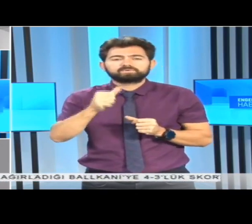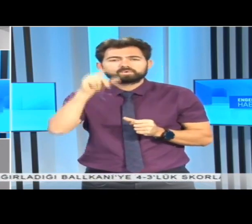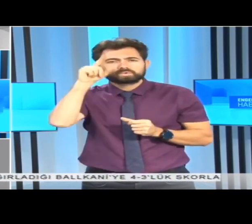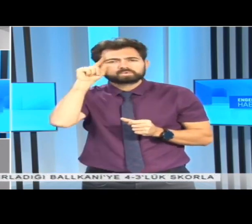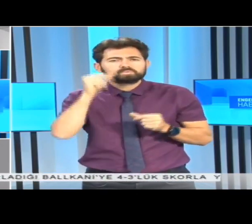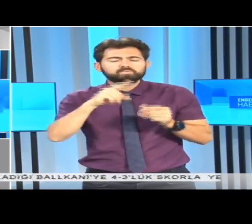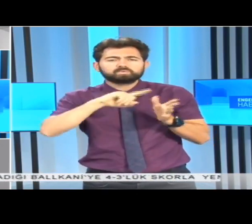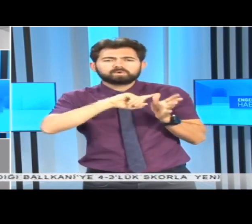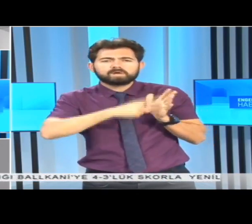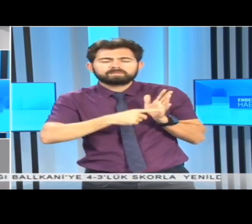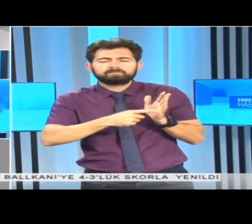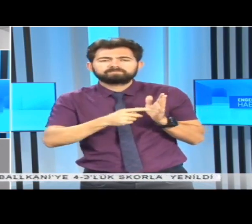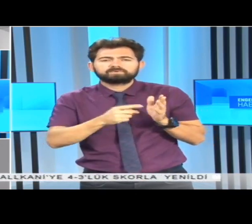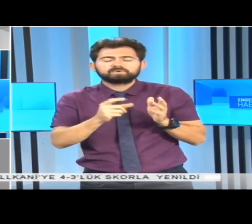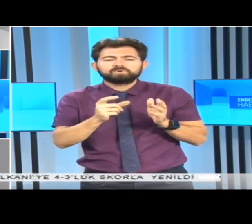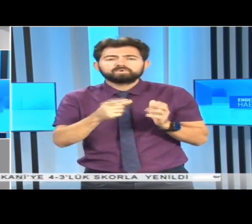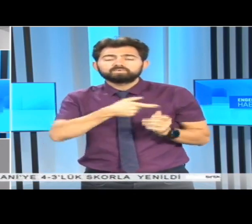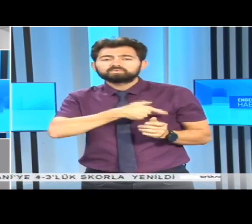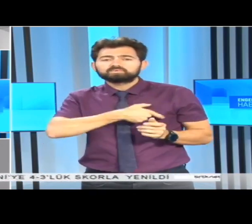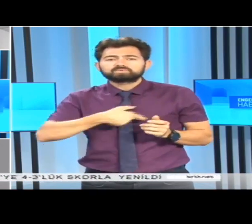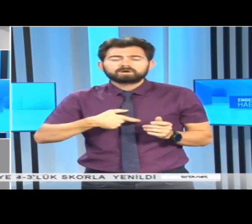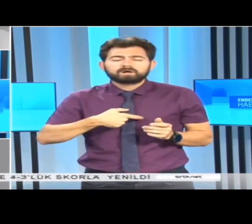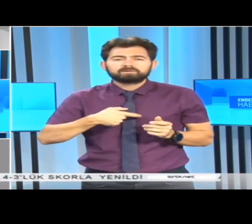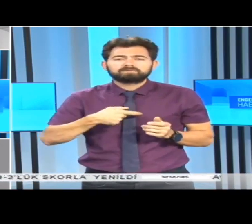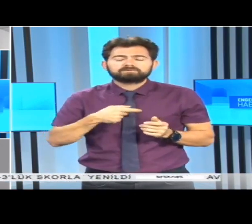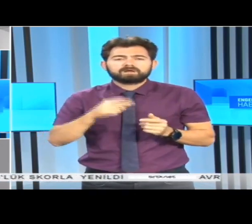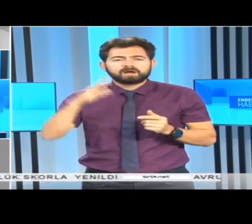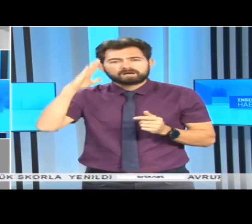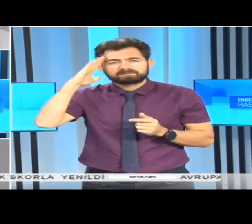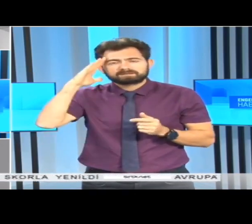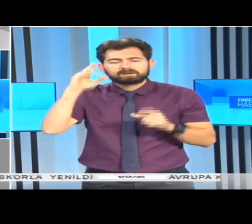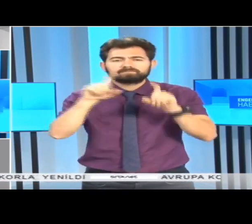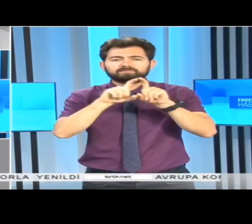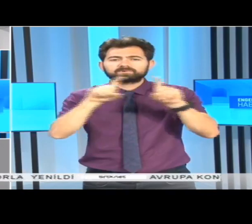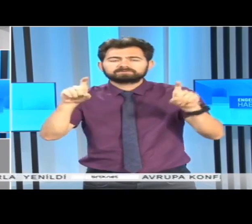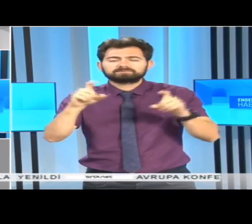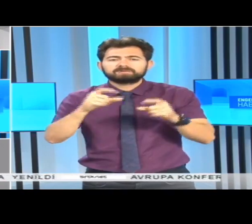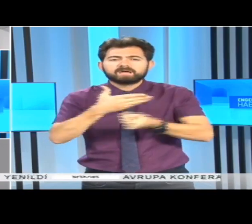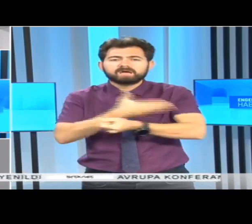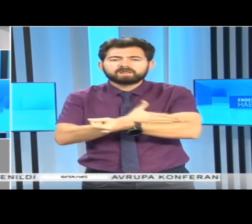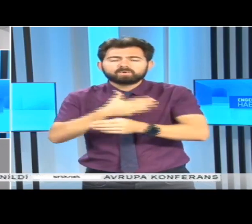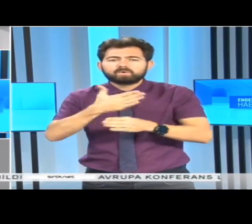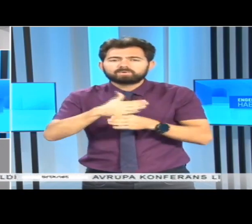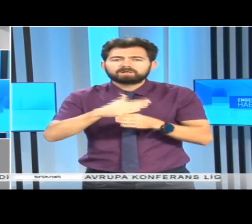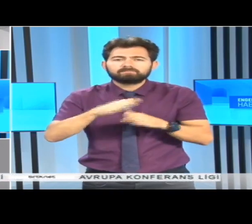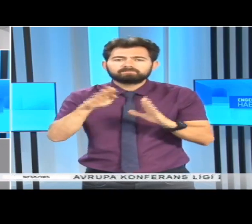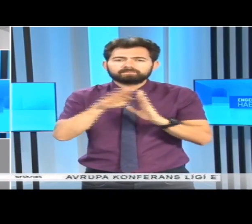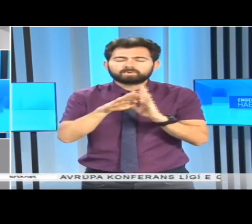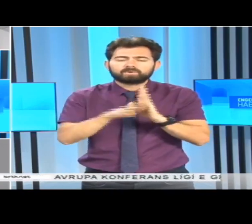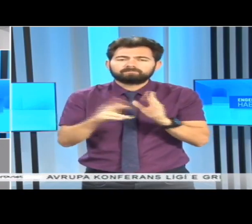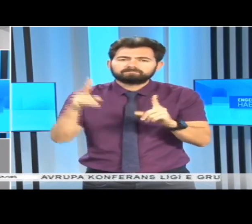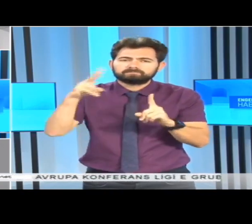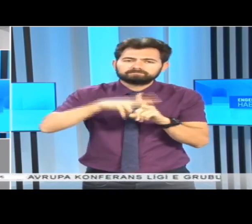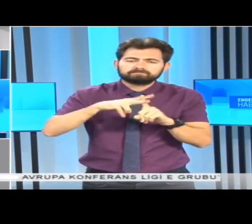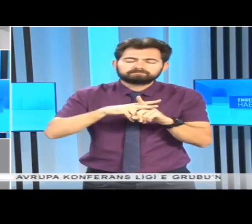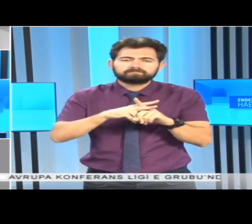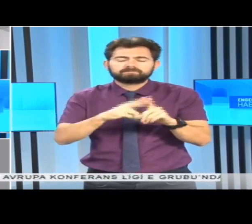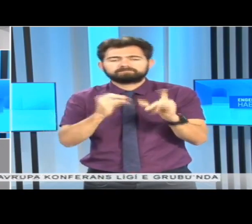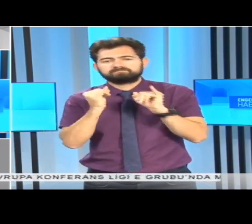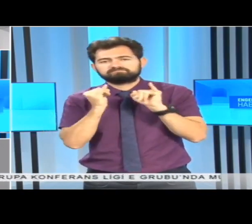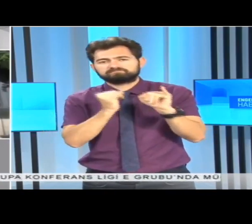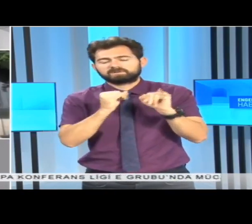yönetimini Ulusal Muhafızlar Bürosü Eyalet Ortaklığı Programı'na dahil etmesini kınadı.